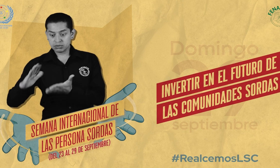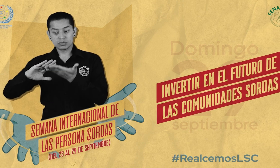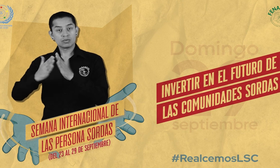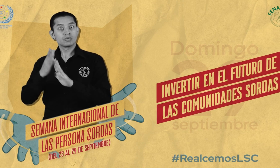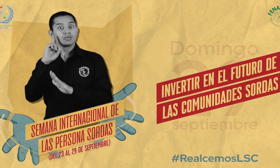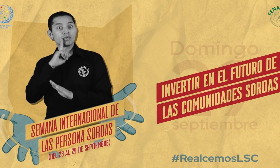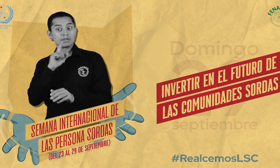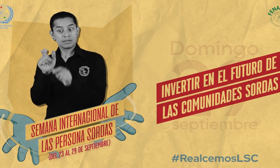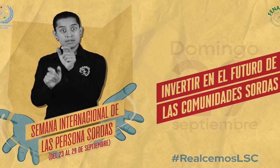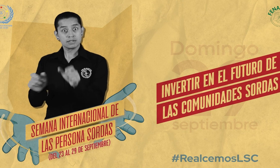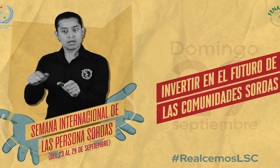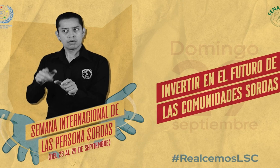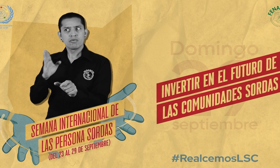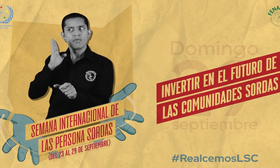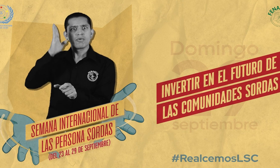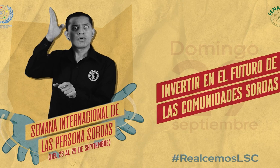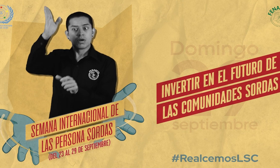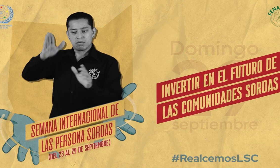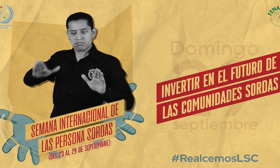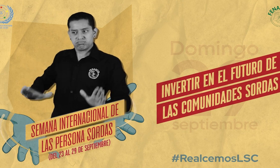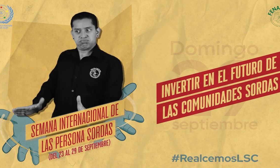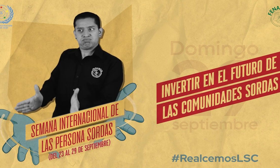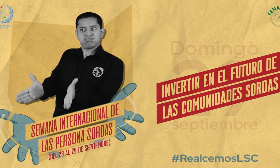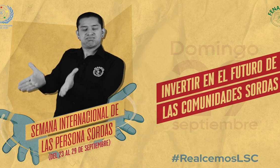INVERTIR EN EL FUTURO DE LAS COMUNIDADES SORDAS